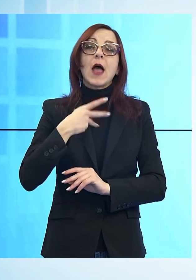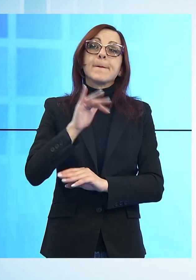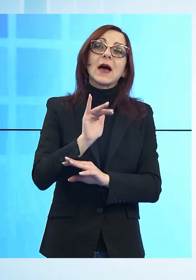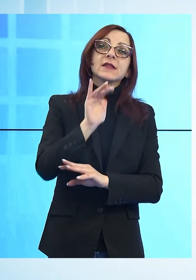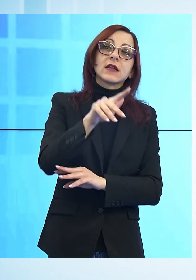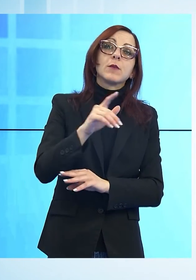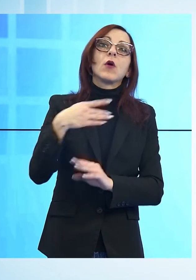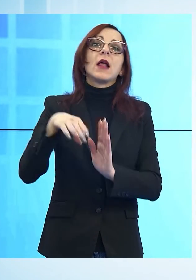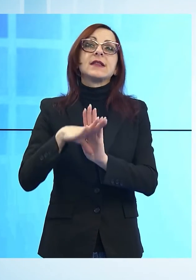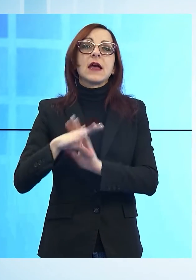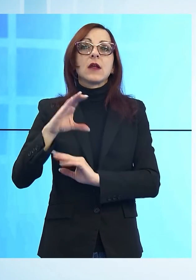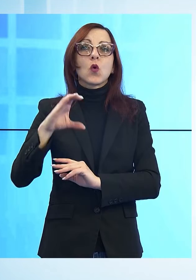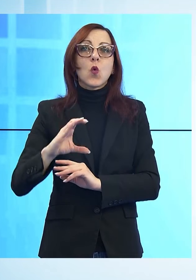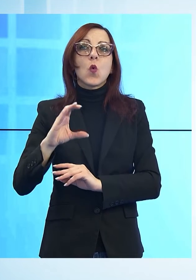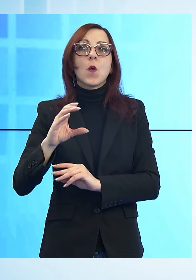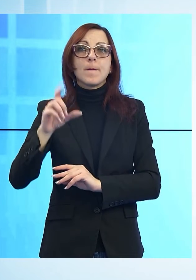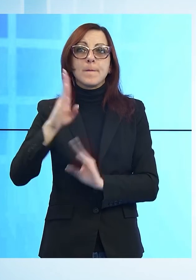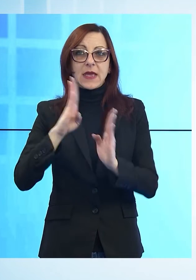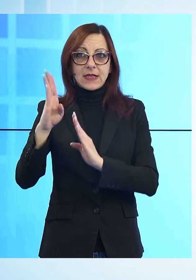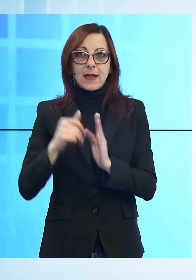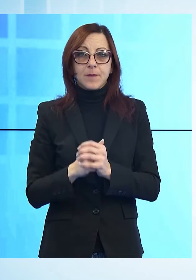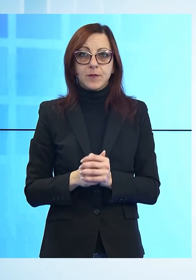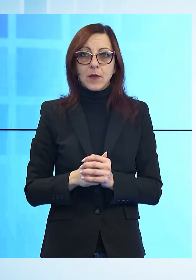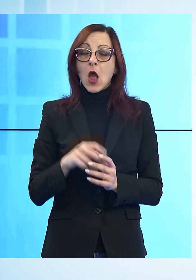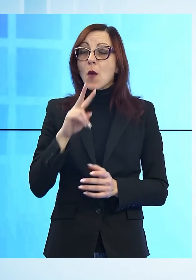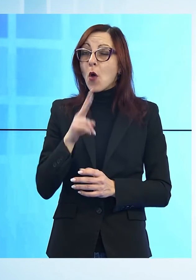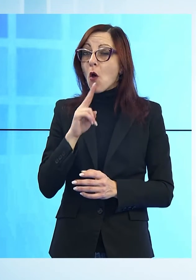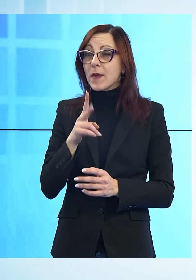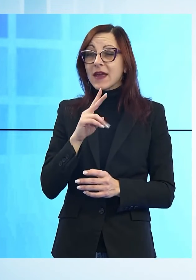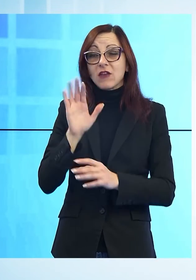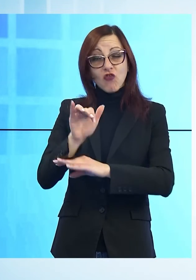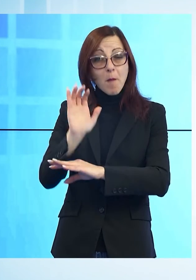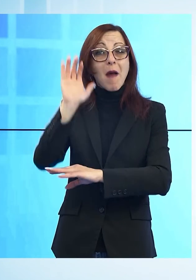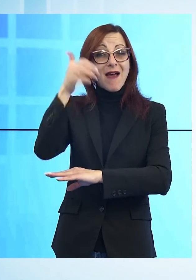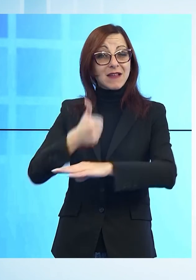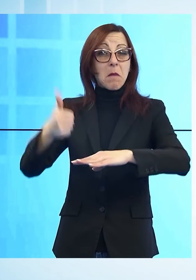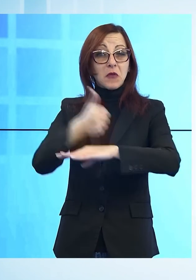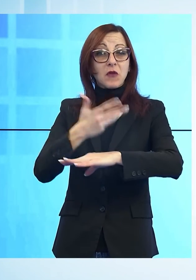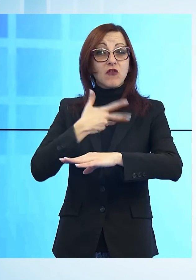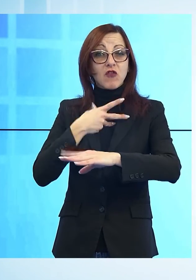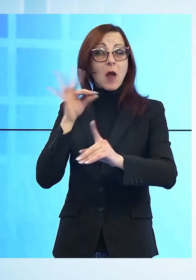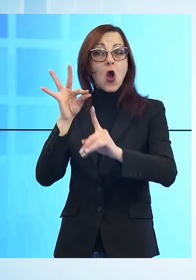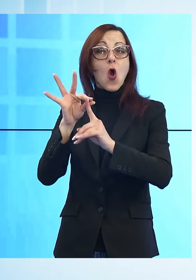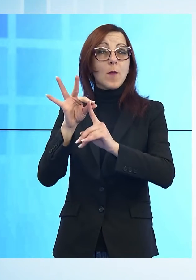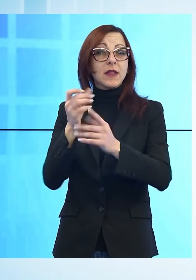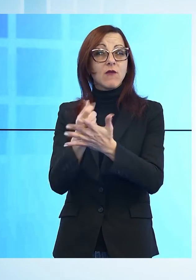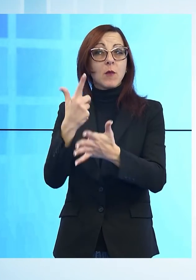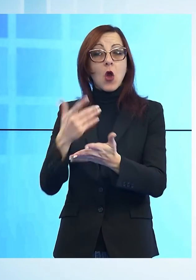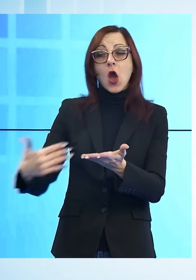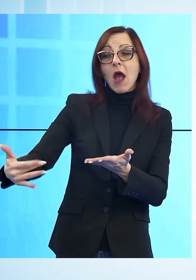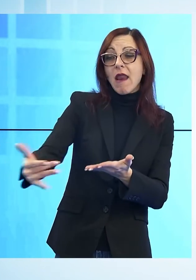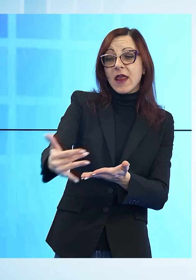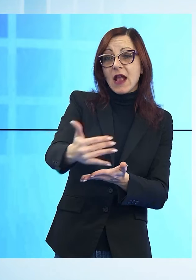gioco del basket, ma con una finalità estremamente importante che appunto tutto il ricavato di